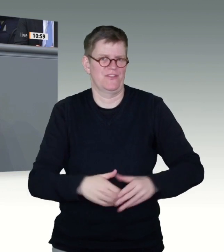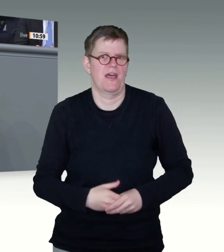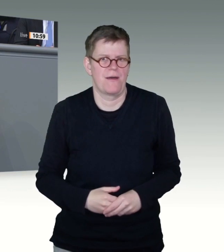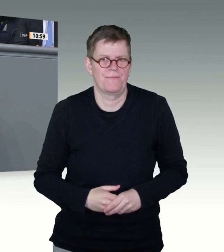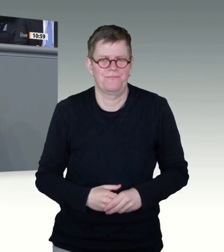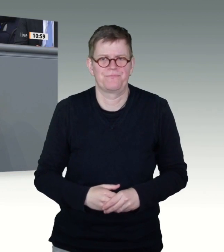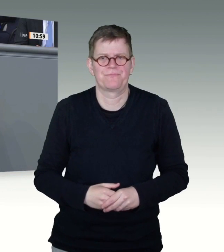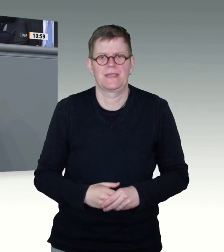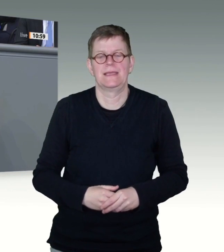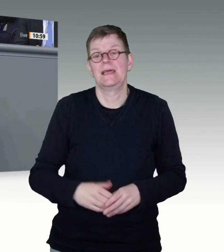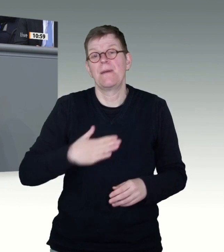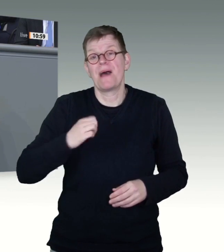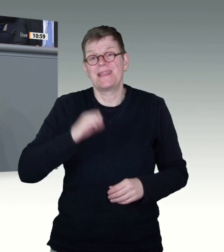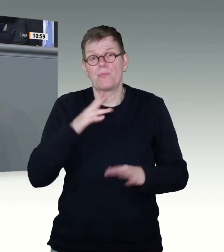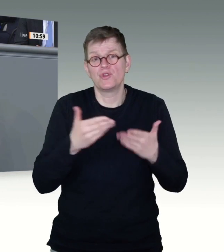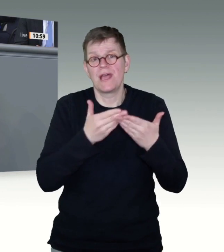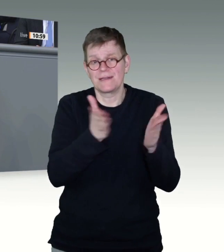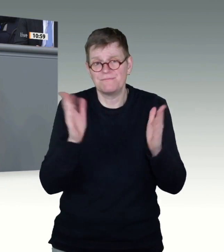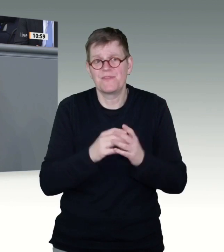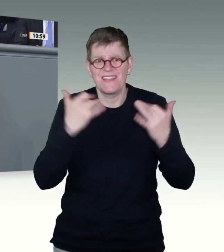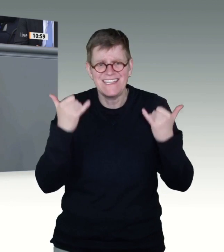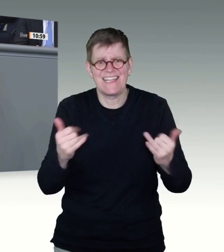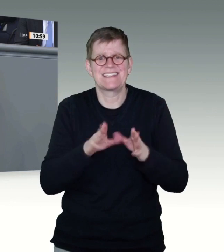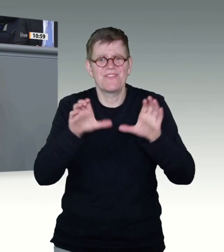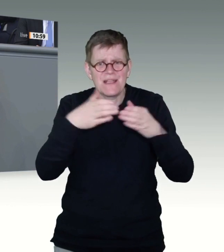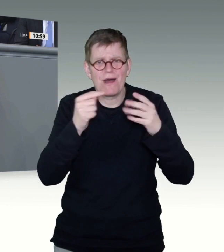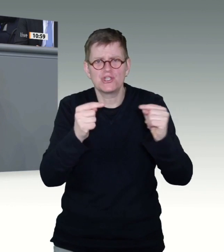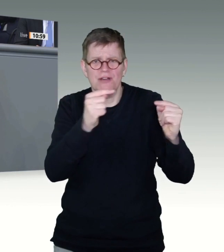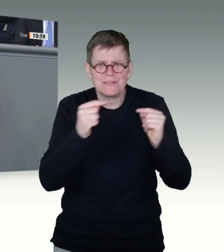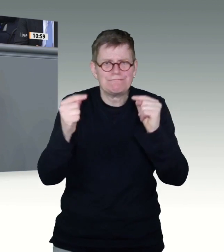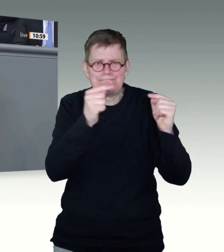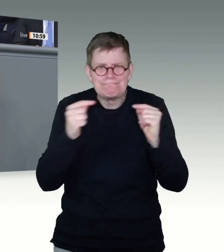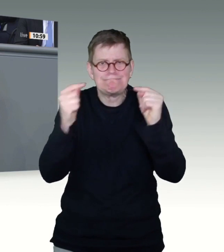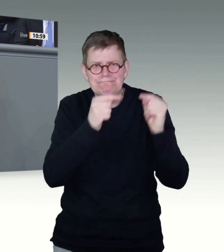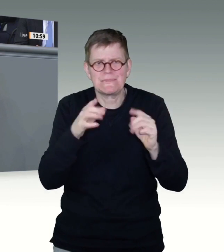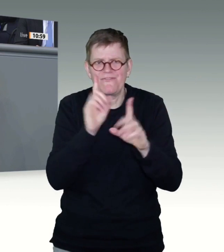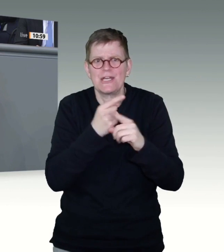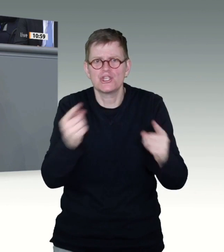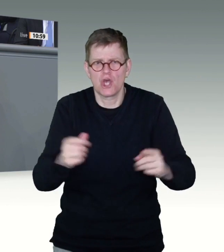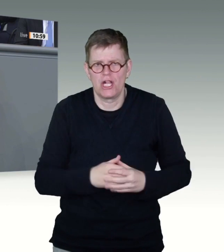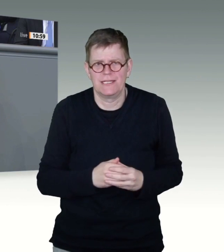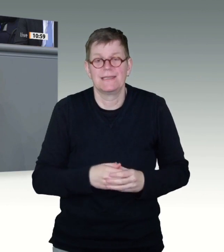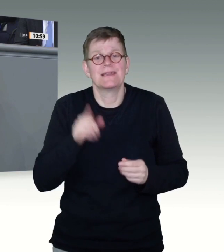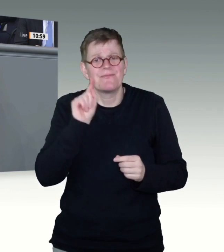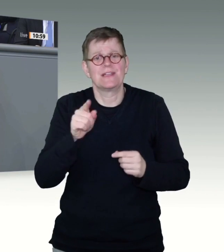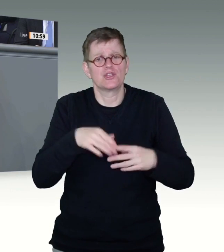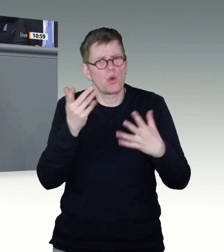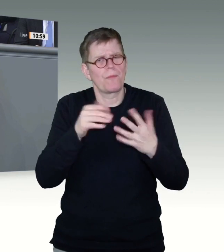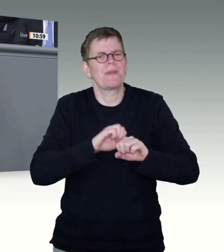Vertrauen in die Impfstoffe entscheidend für die Impfbereitschaft. Es ist gut, dass die fälschlichen Schlagzeilen vom Beginn